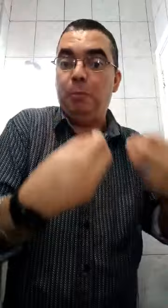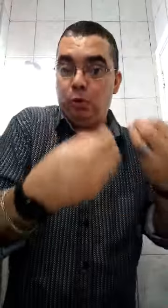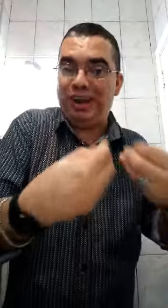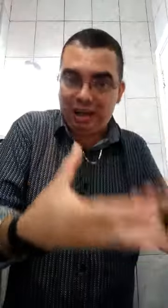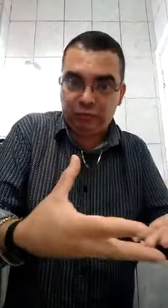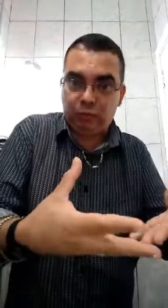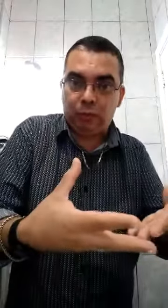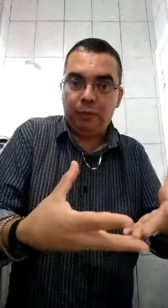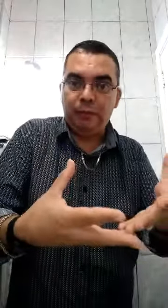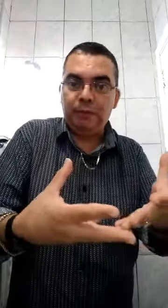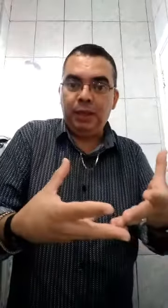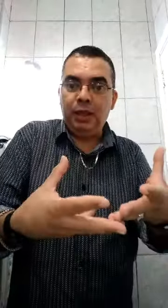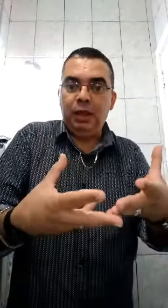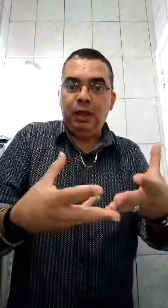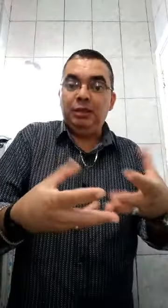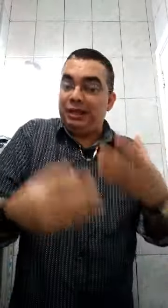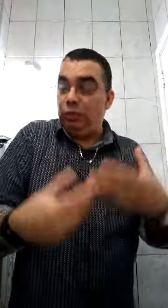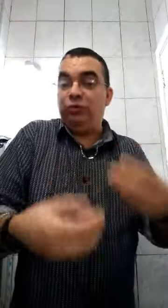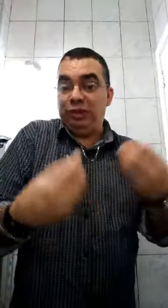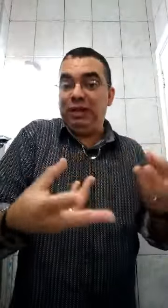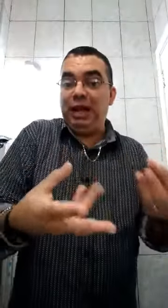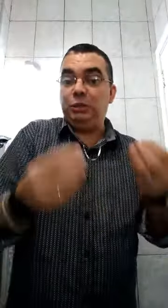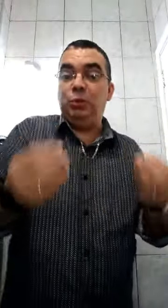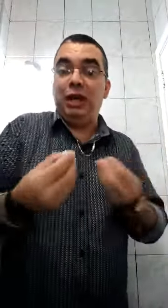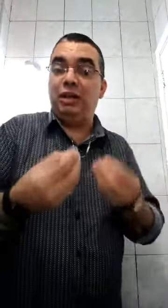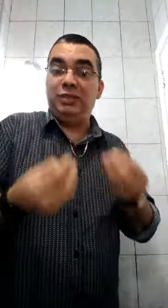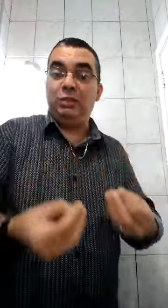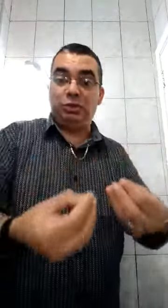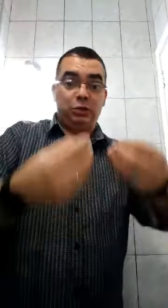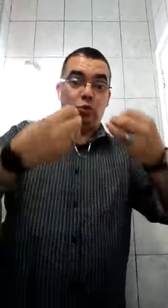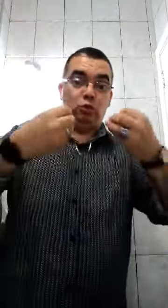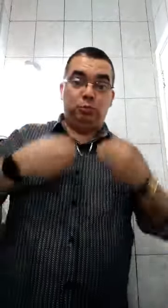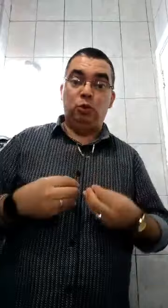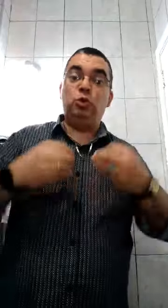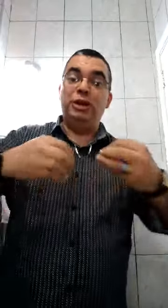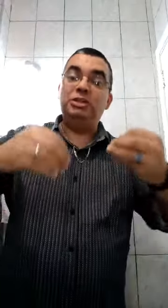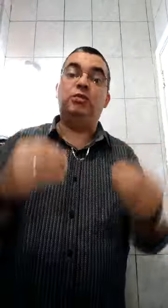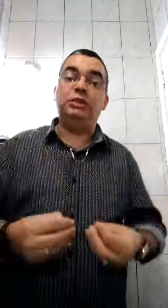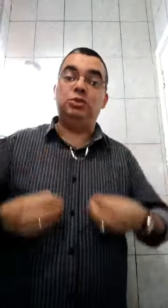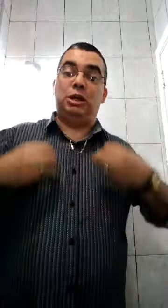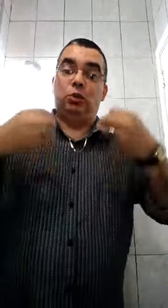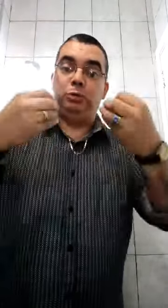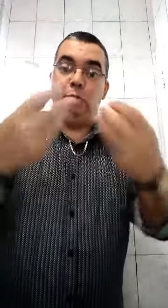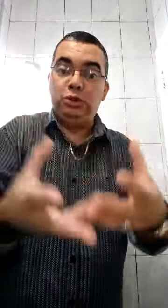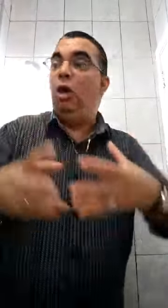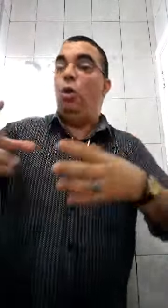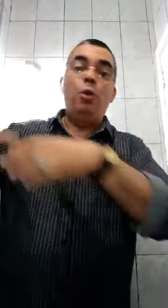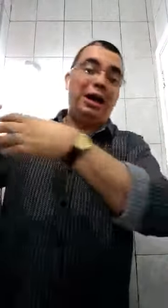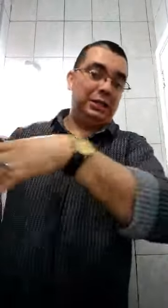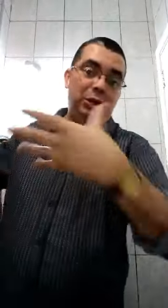pornográfico, tá tendo uma infidelidade, porque ela tá fazendo sexo com o esposo, ou ele está fazendo sexo com a esposa, ou o casal